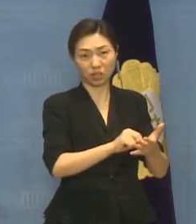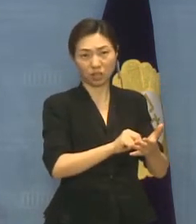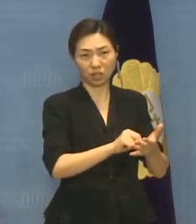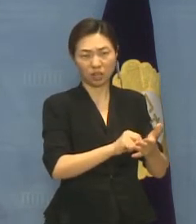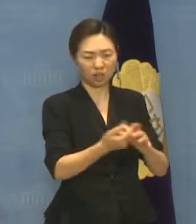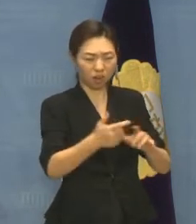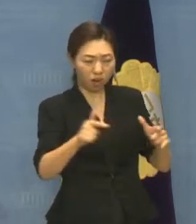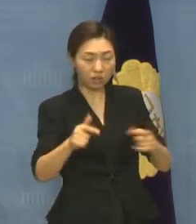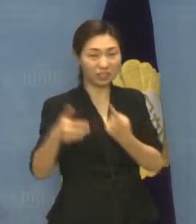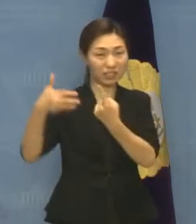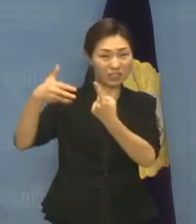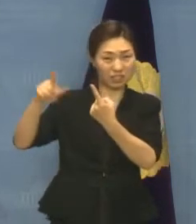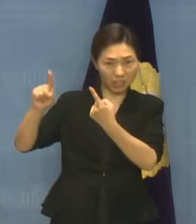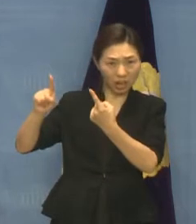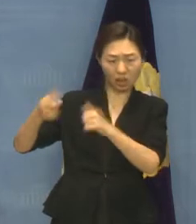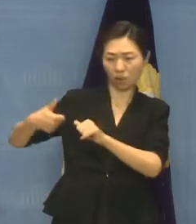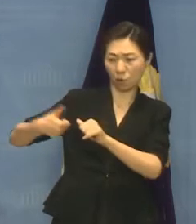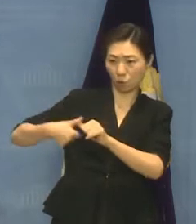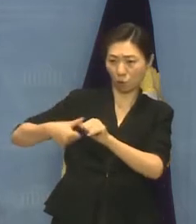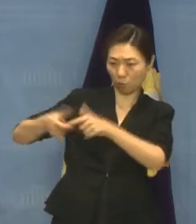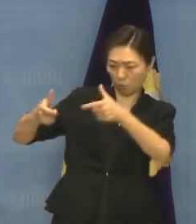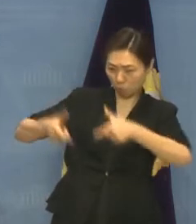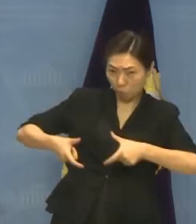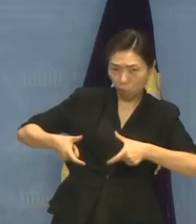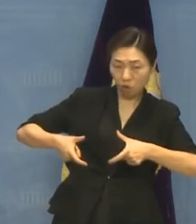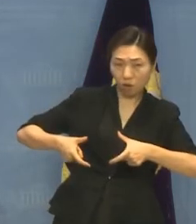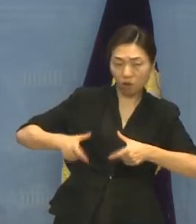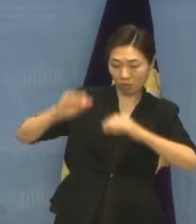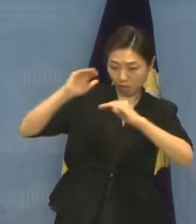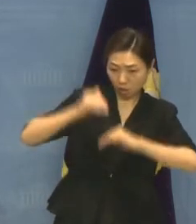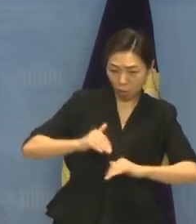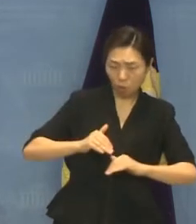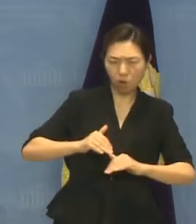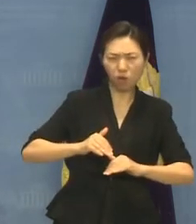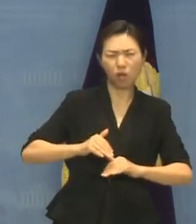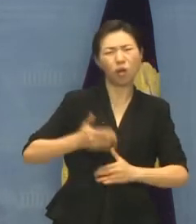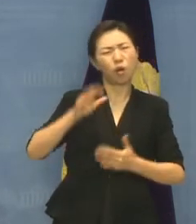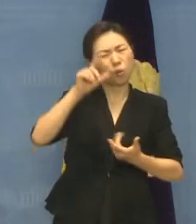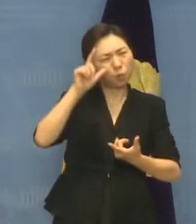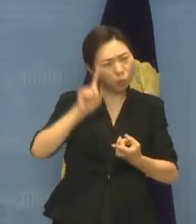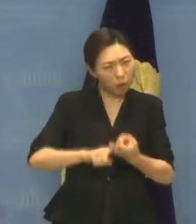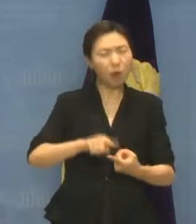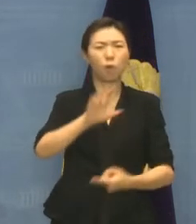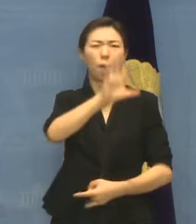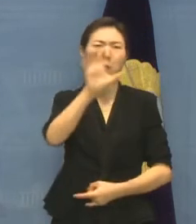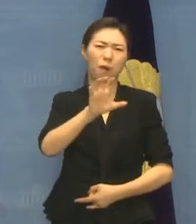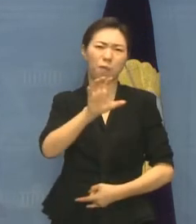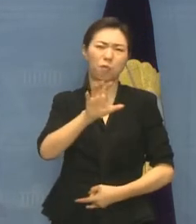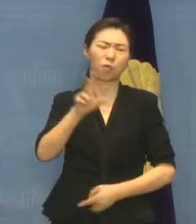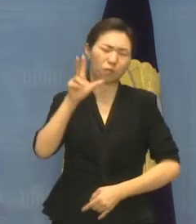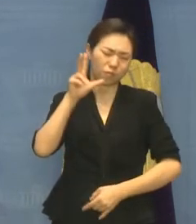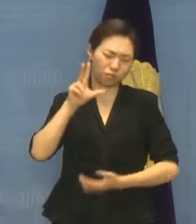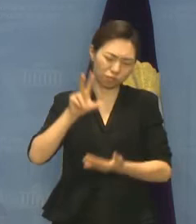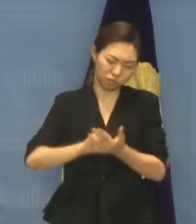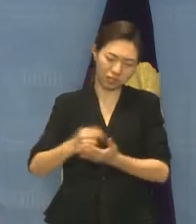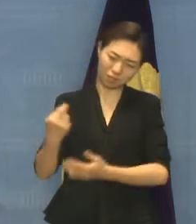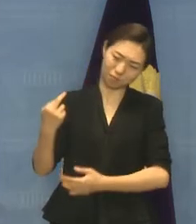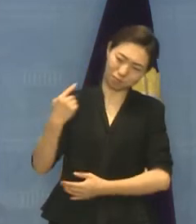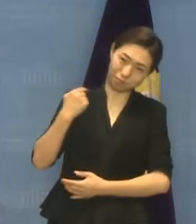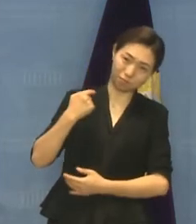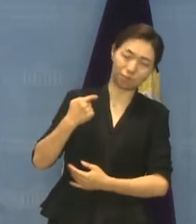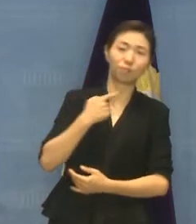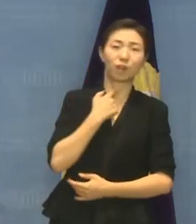담겨있던 권고가 다시 고스란히 문제로 지목됐습니다. 보건복지부를 비롯한